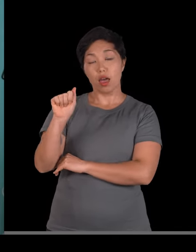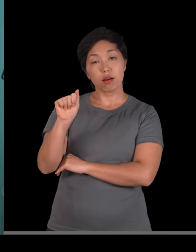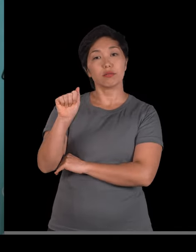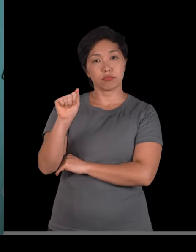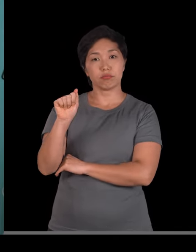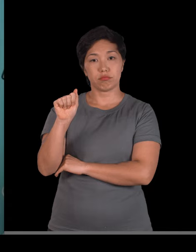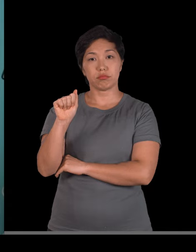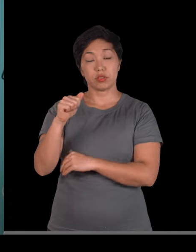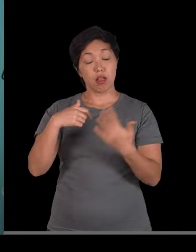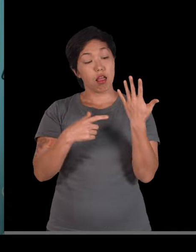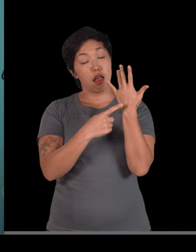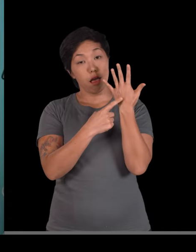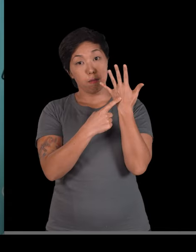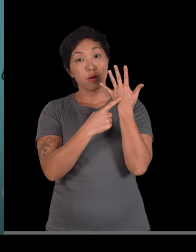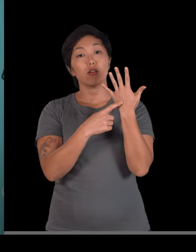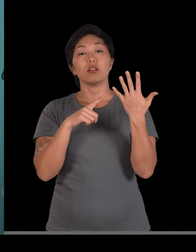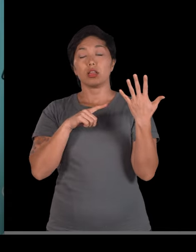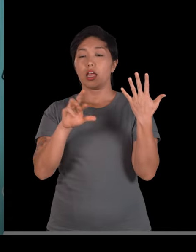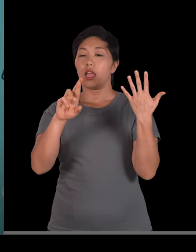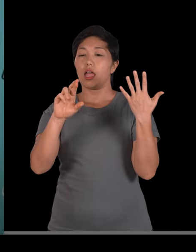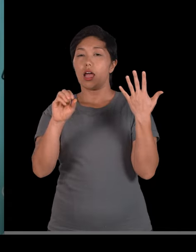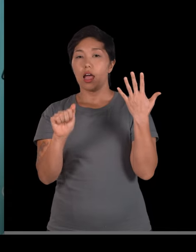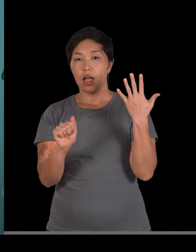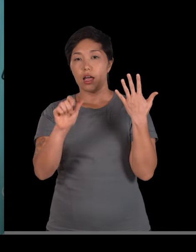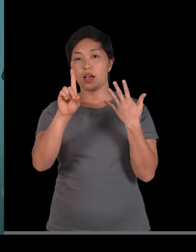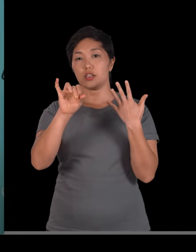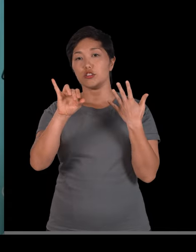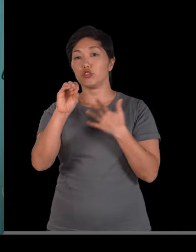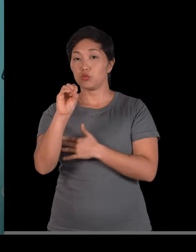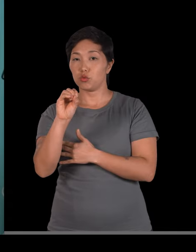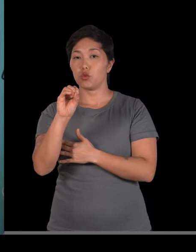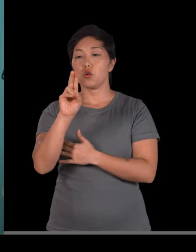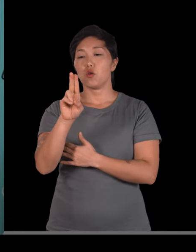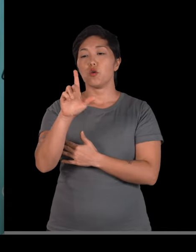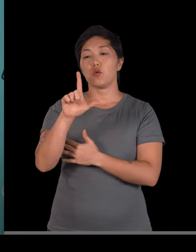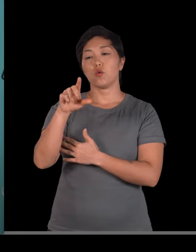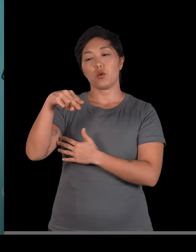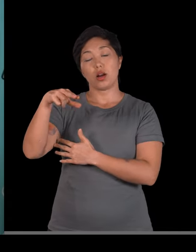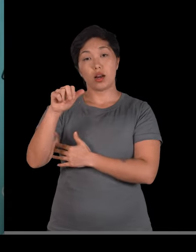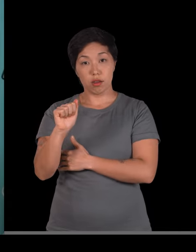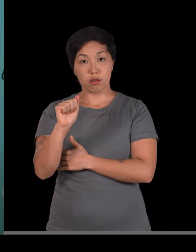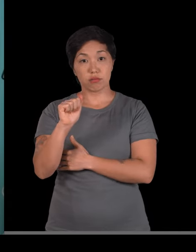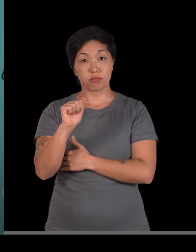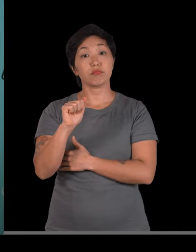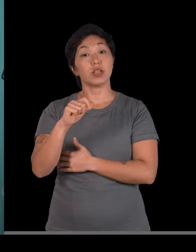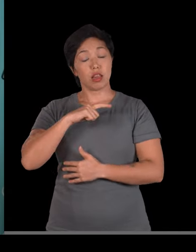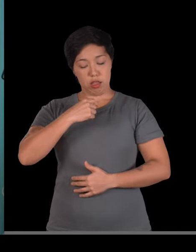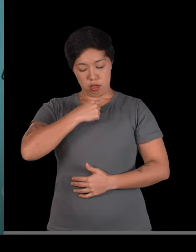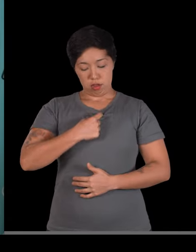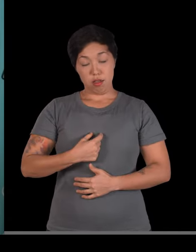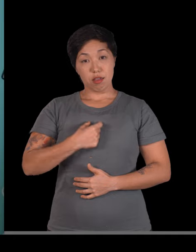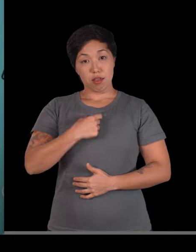porçãozinha aqui do braço a gente tem dois. O rádio, a una. Então, a gente tem o osso externo. A gente tem aqui o a gente chama das costelas.